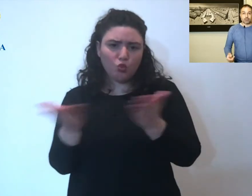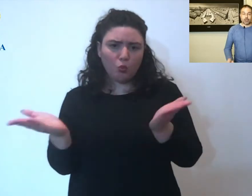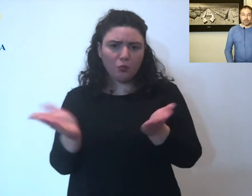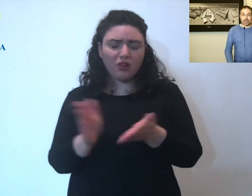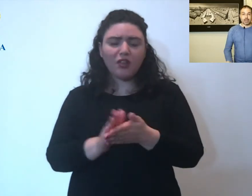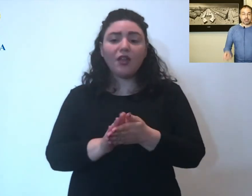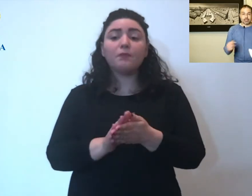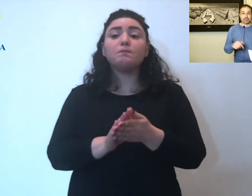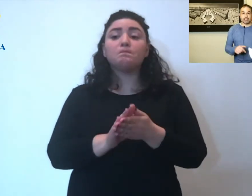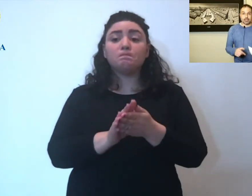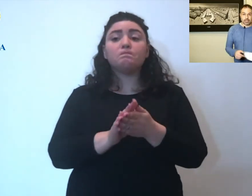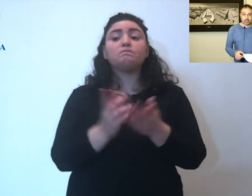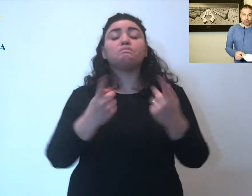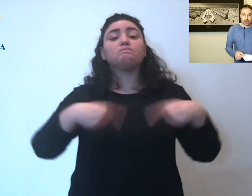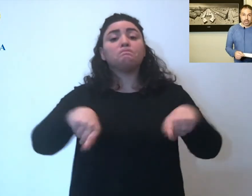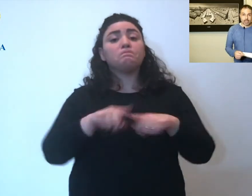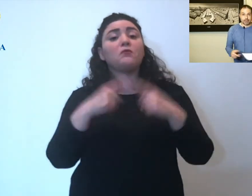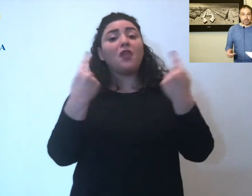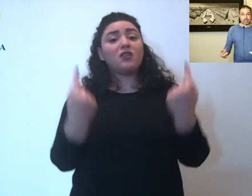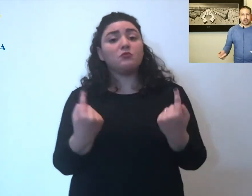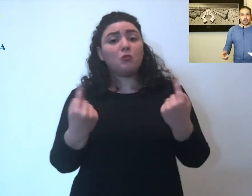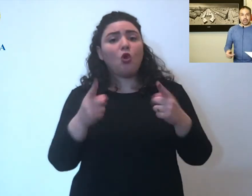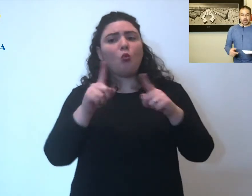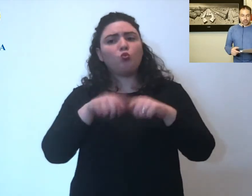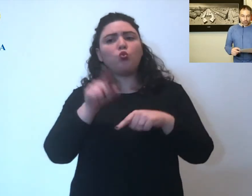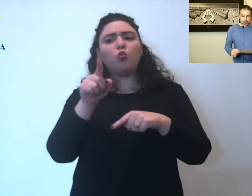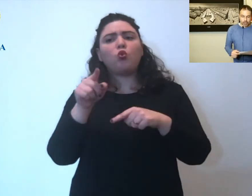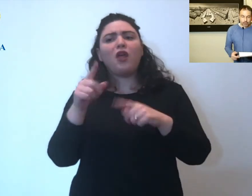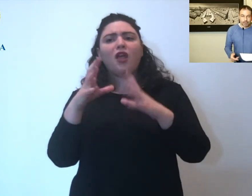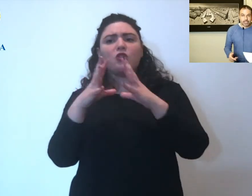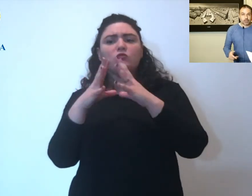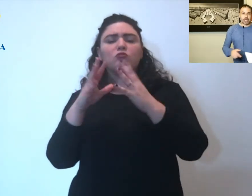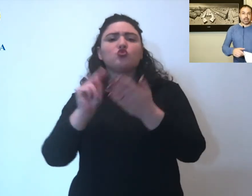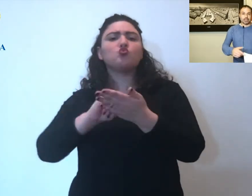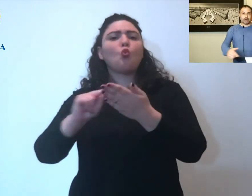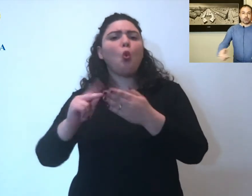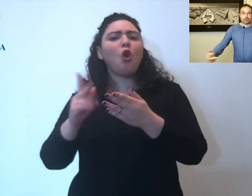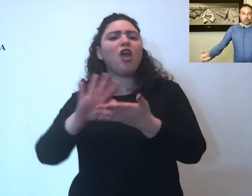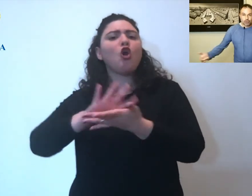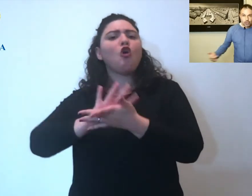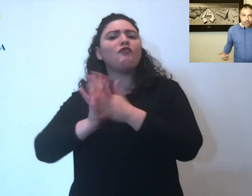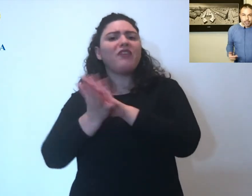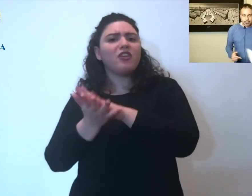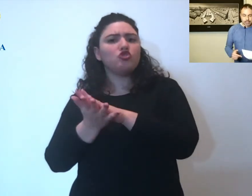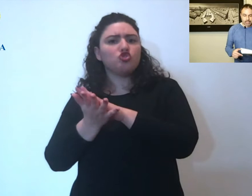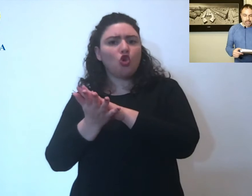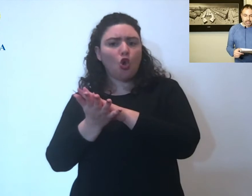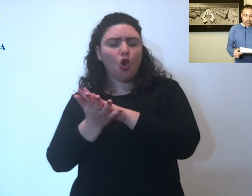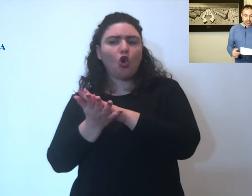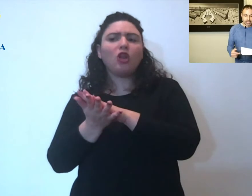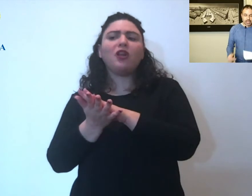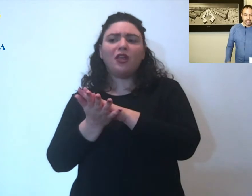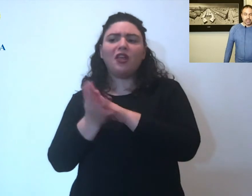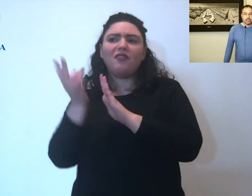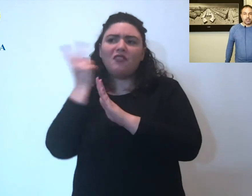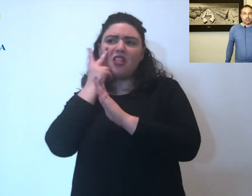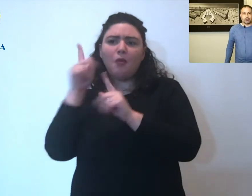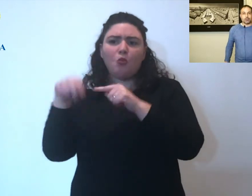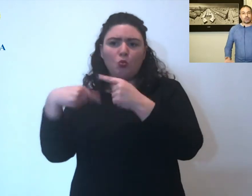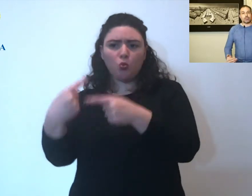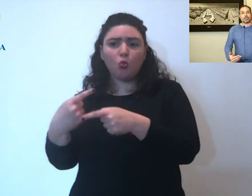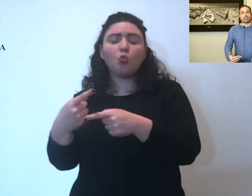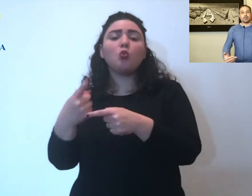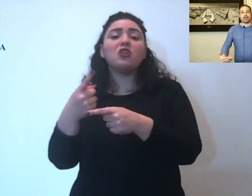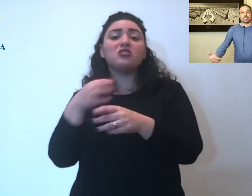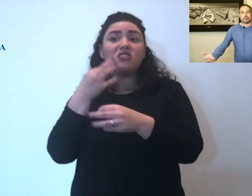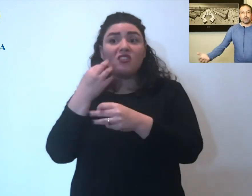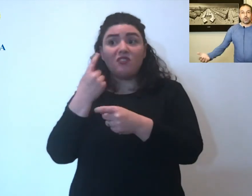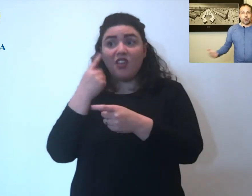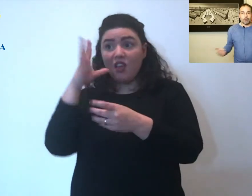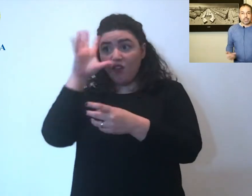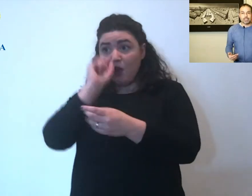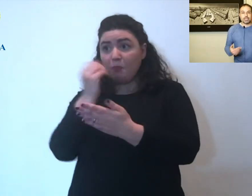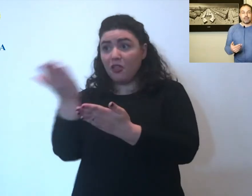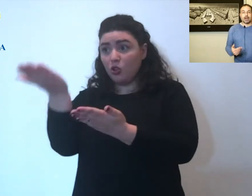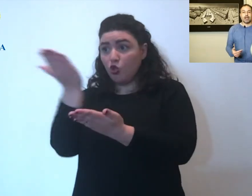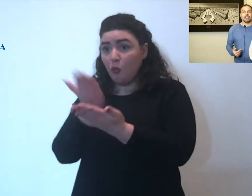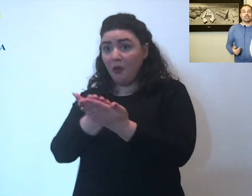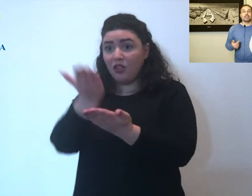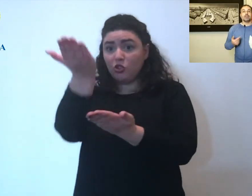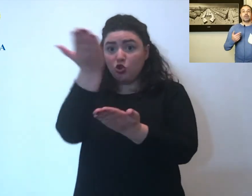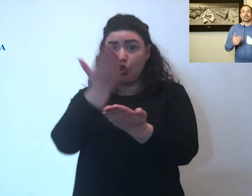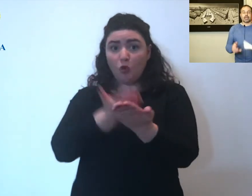quindi presto arriverà la stessa indicazione anche per le scuole convenzionate questo ci permetterà di avere diciamo così una domanda più